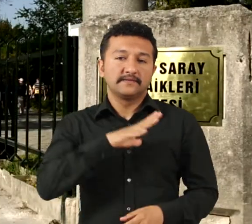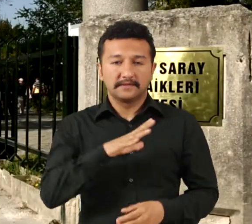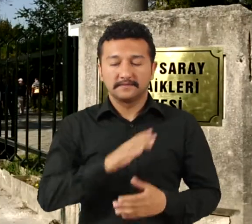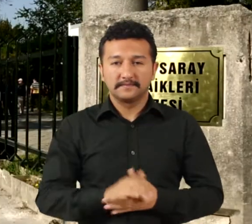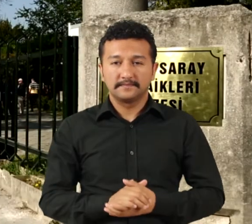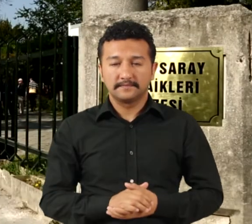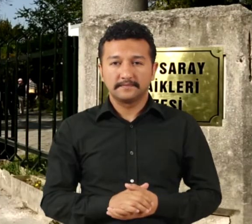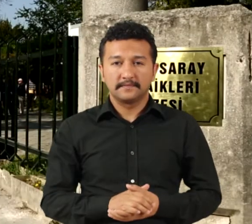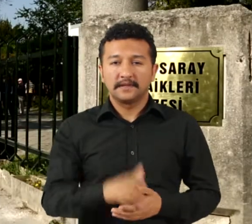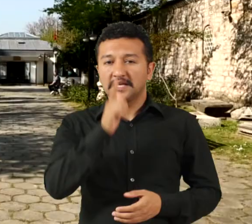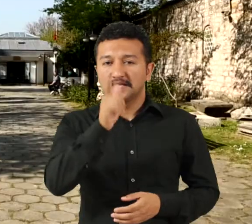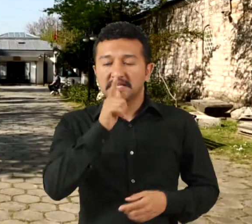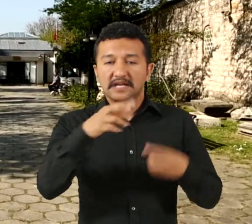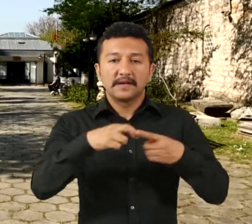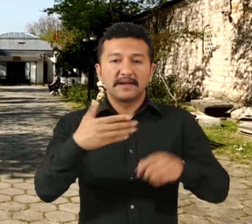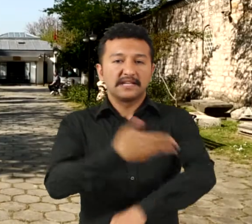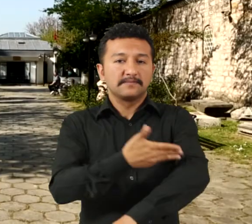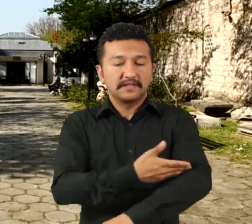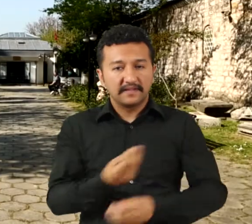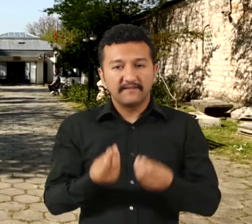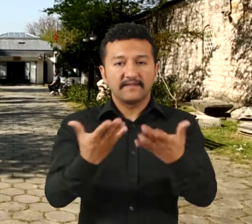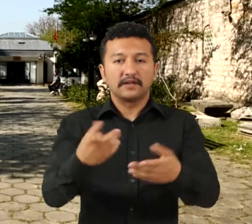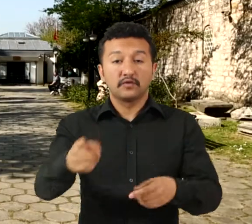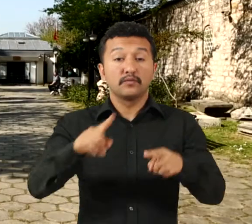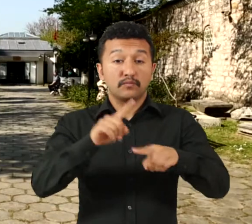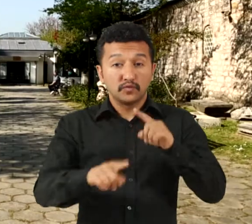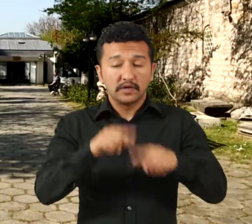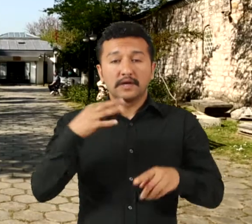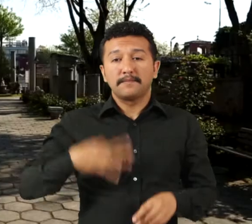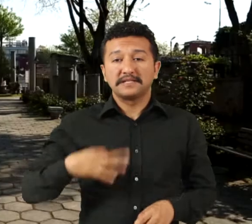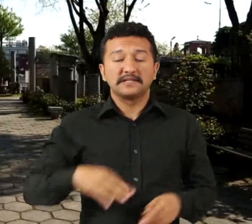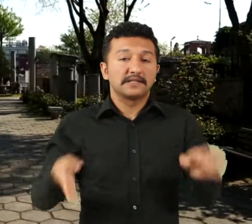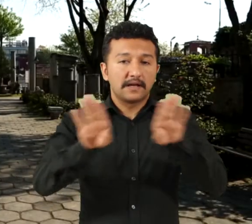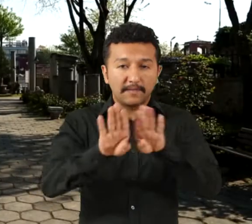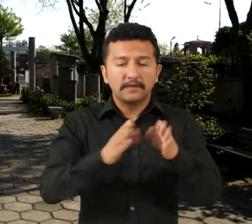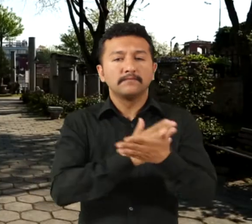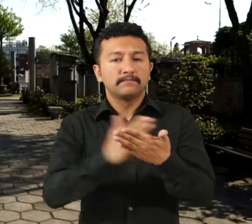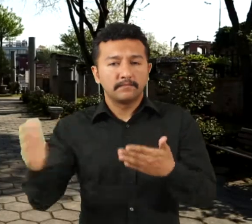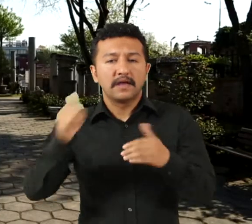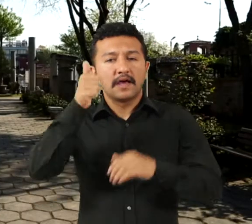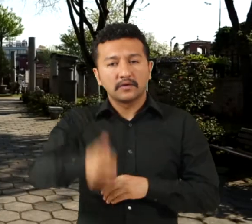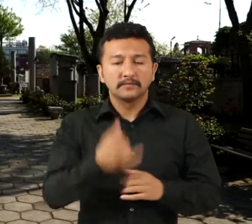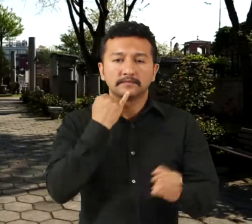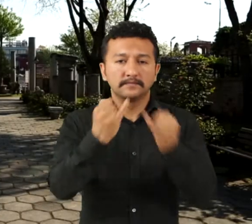Sesli Rehberlik Hizmeti'nin de sunulduğu müze, pazartesi hariç haftanın her günü hizmete açıktır.